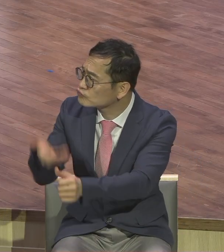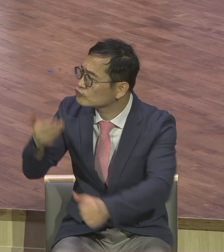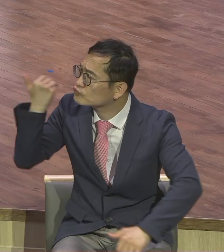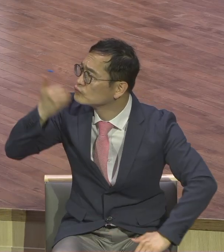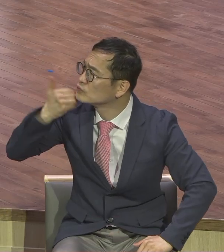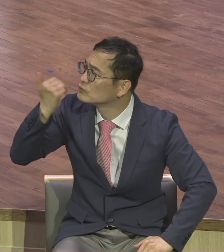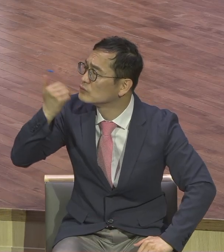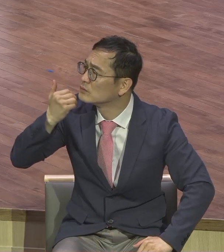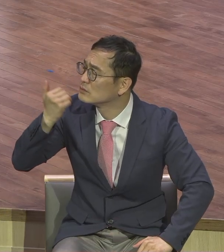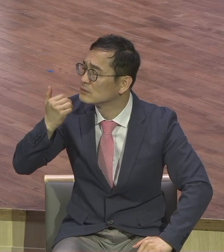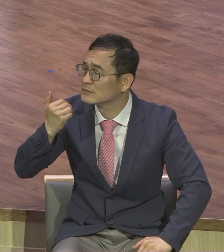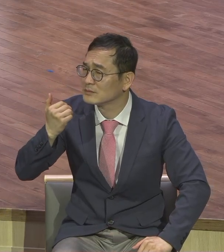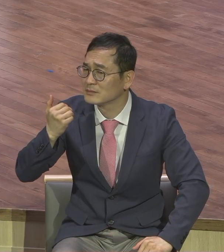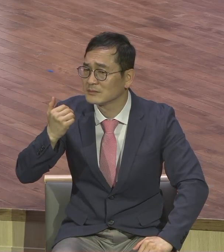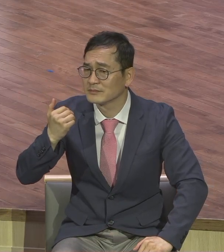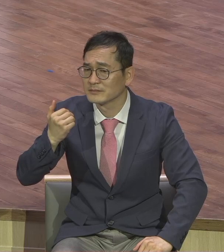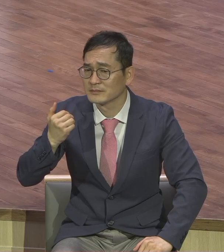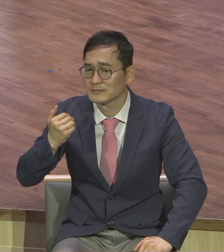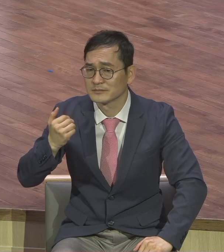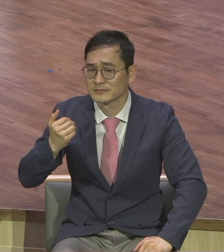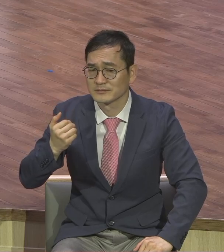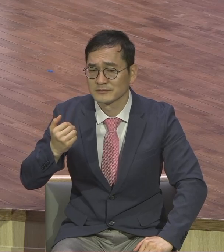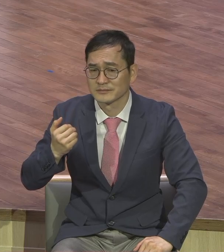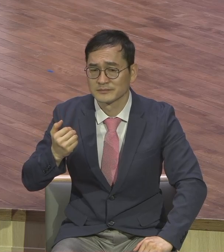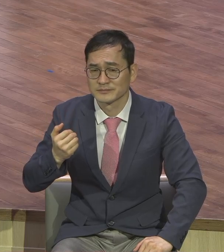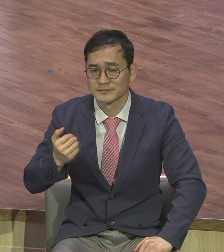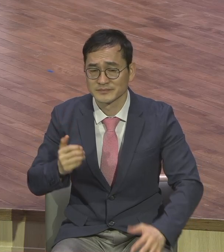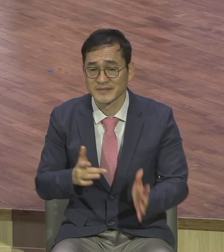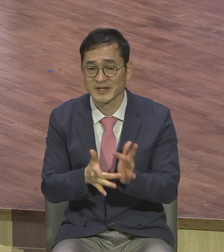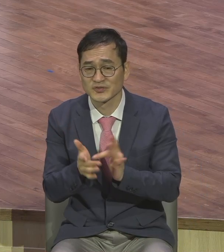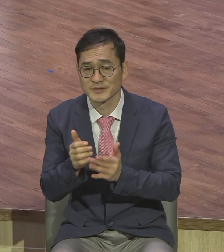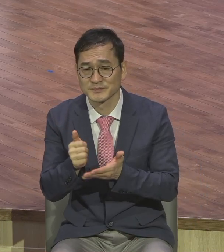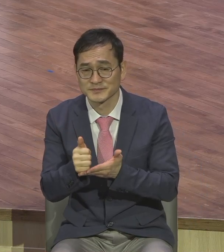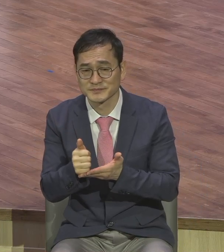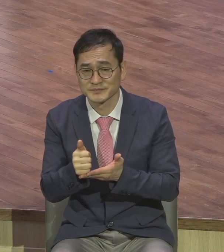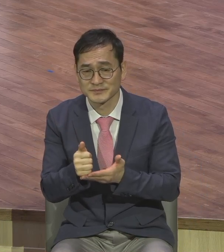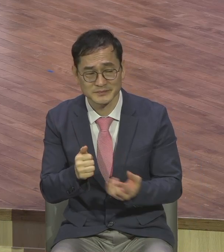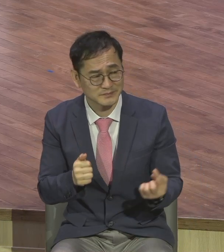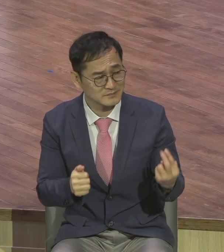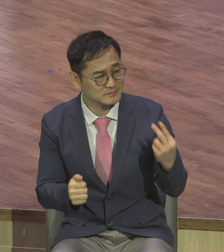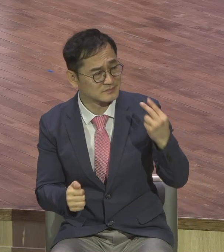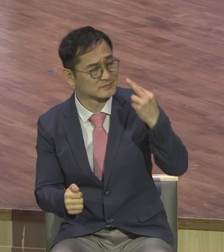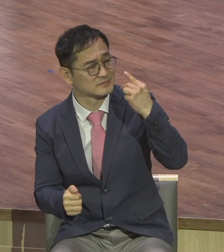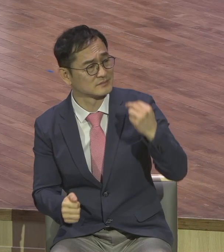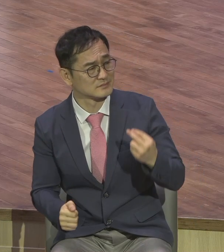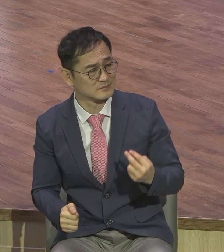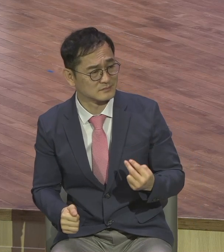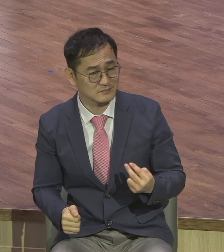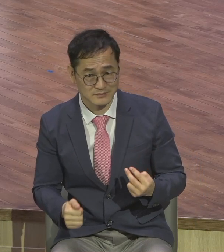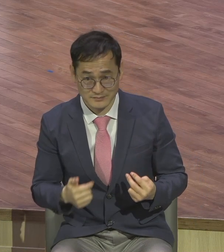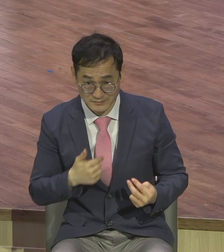따집니다. 예수님 보고 예수님 둥줄도 전혀 모르고